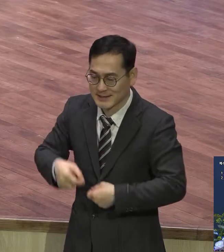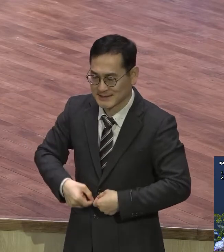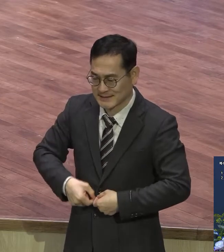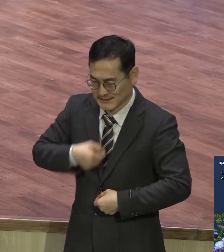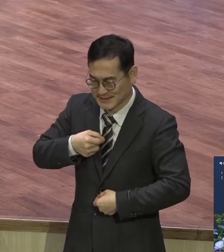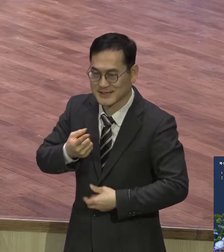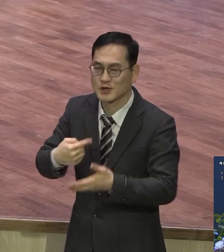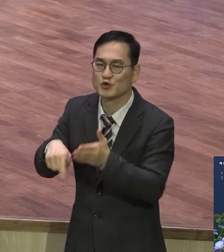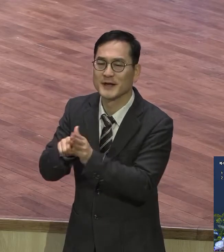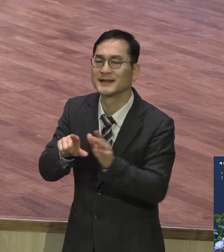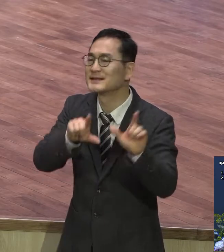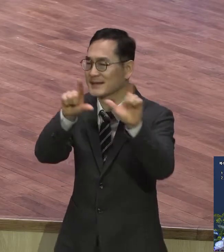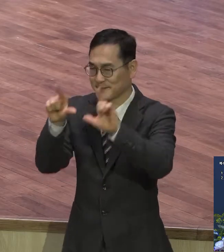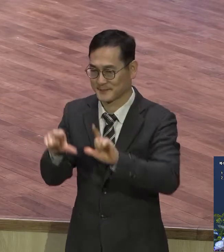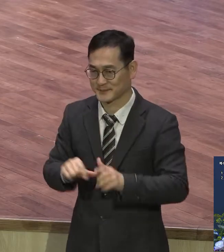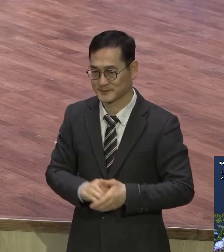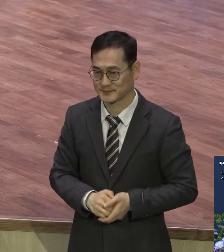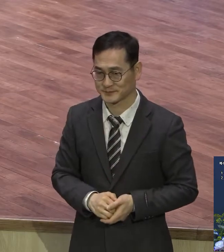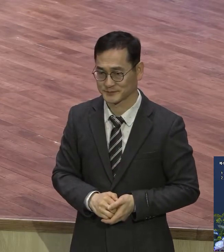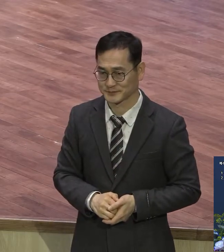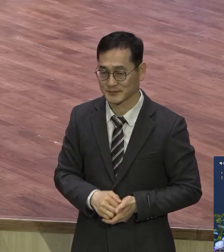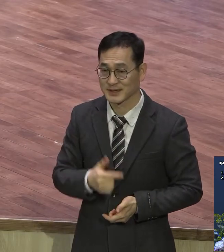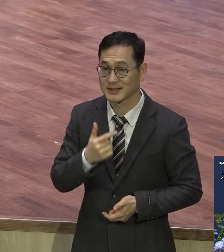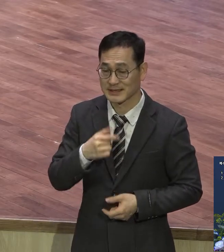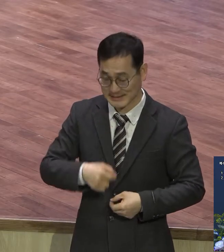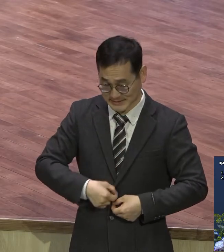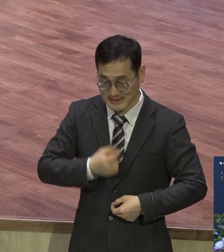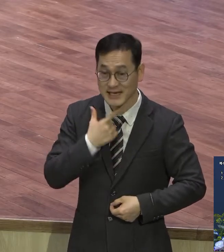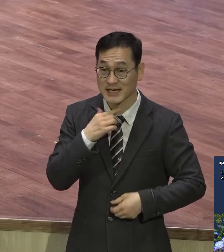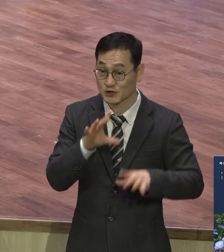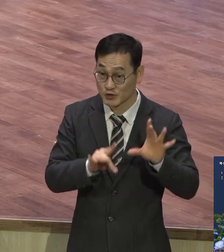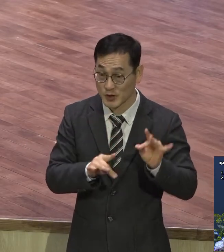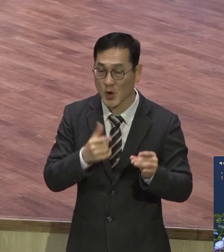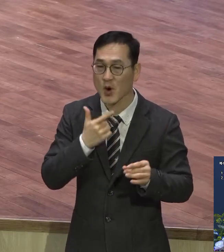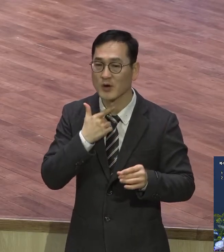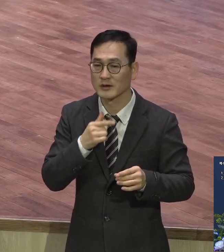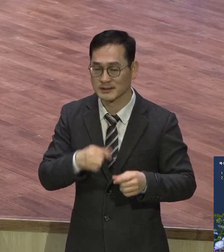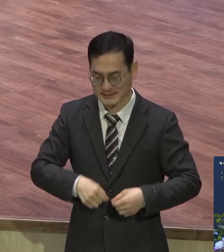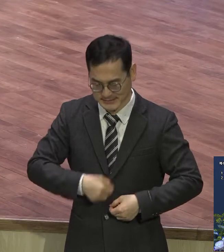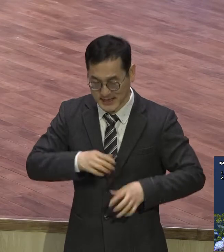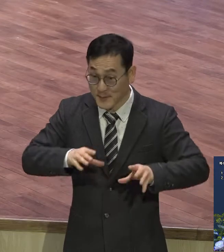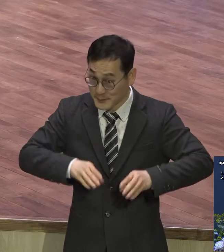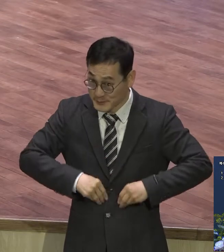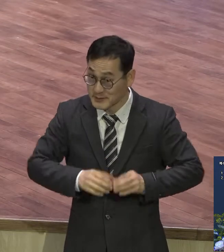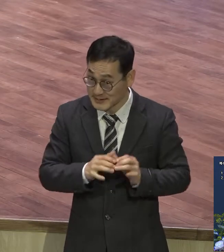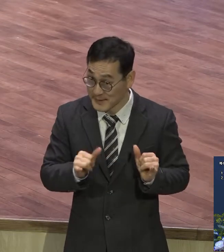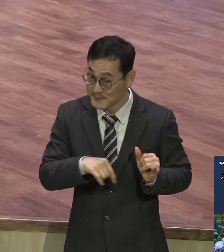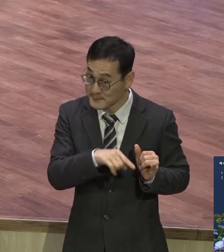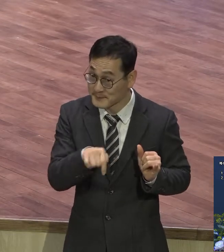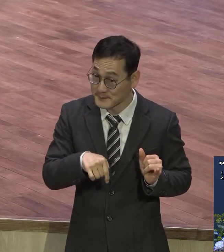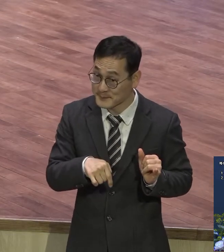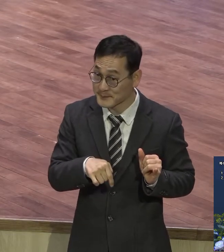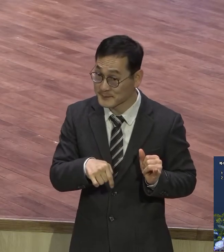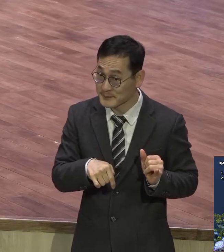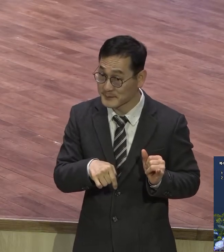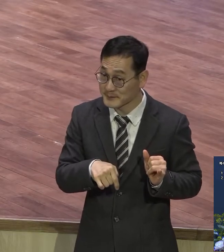목마르다 이건요 현재 시제로 나와있어요 이 말은 한 번 의의에 줄이고 목마르 끝난 것이 아니라